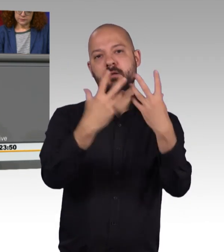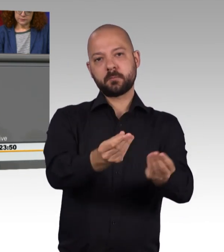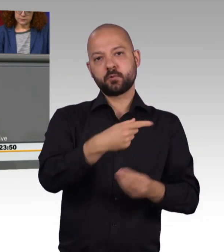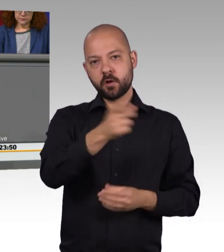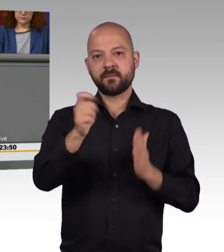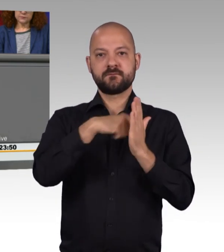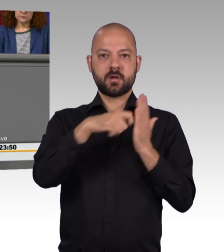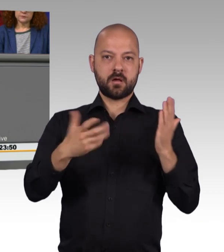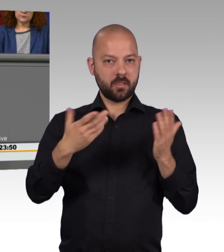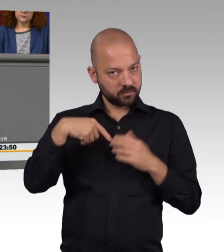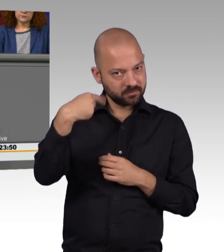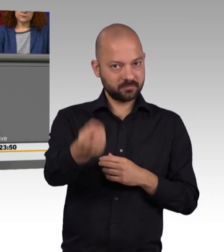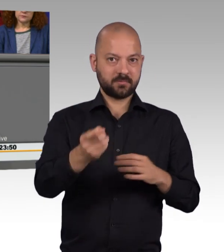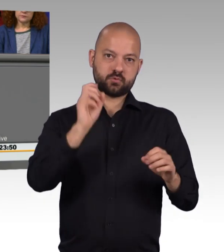Mai in diesem Jahr teilzunehmen.